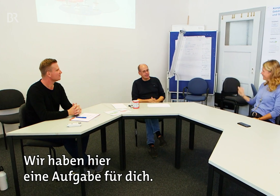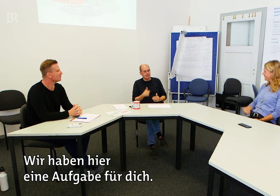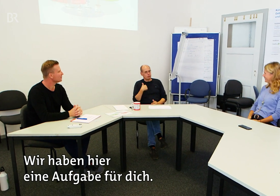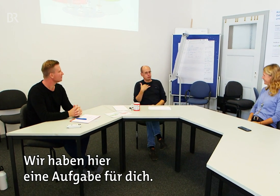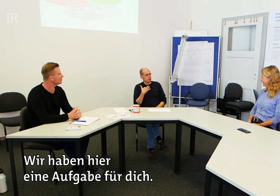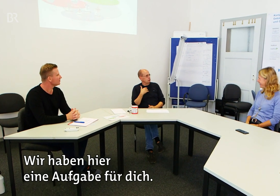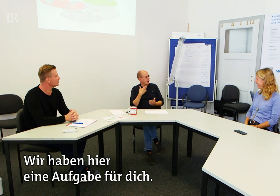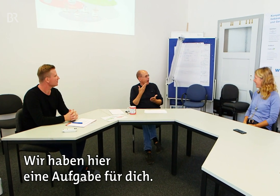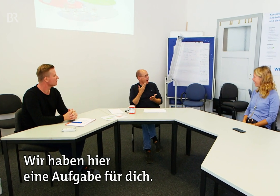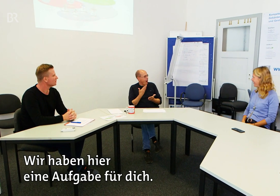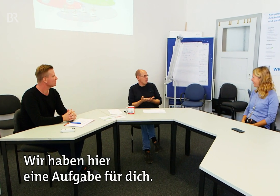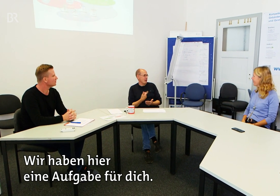Wir haben hier eine Aufgabe für dich.